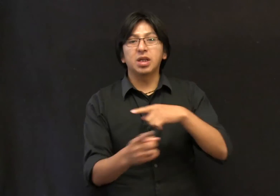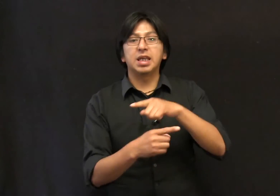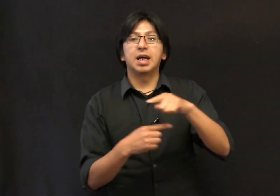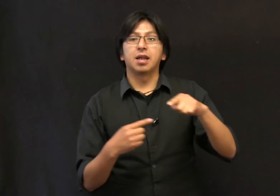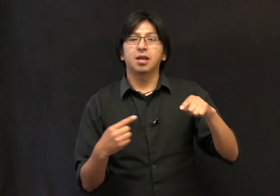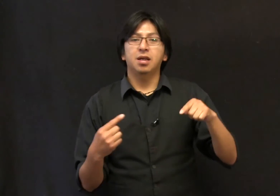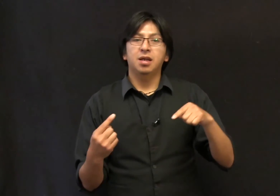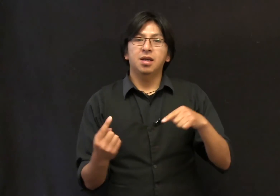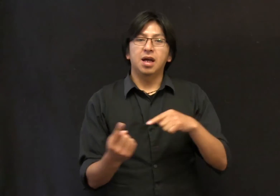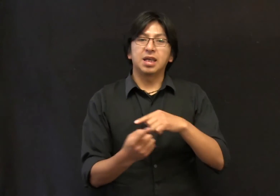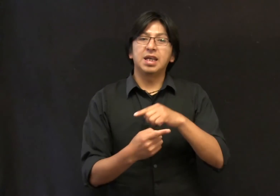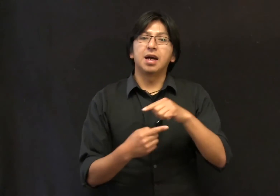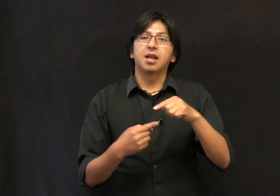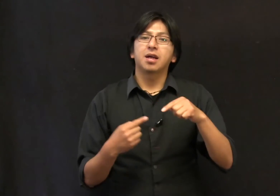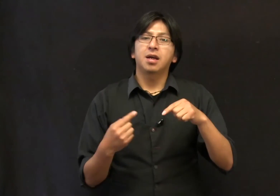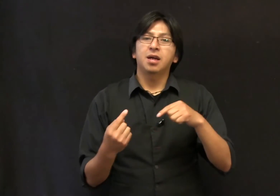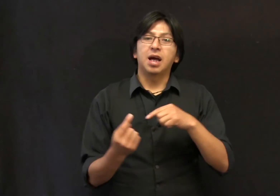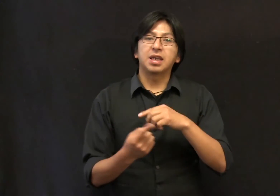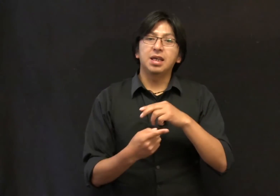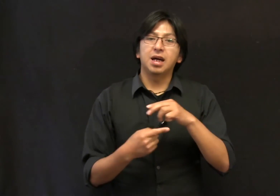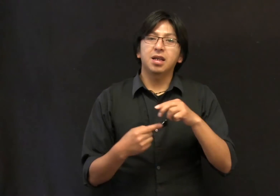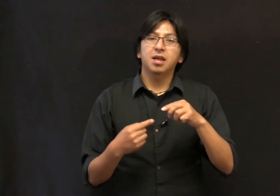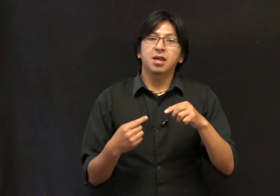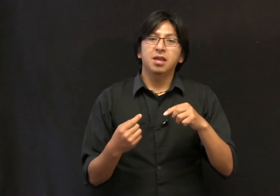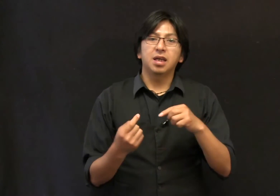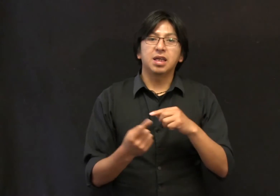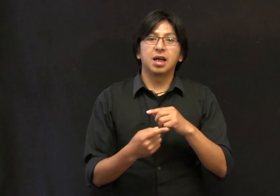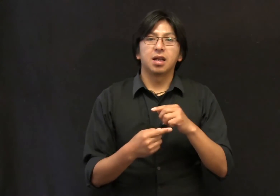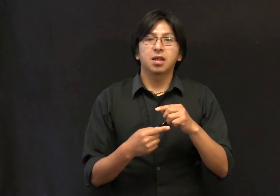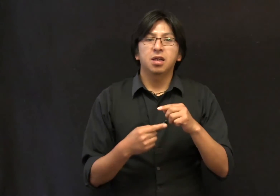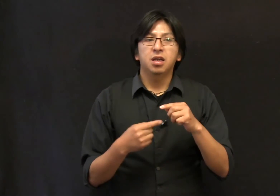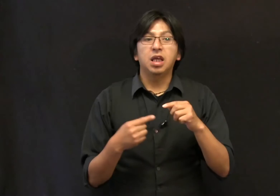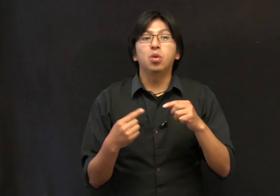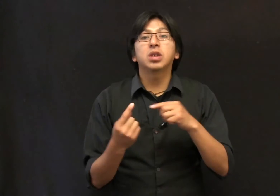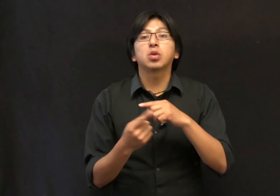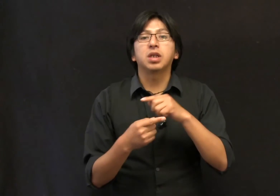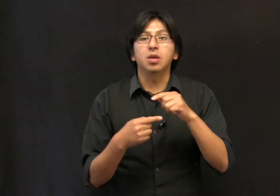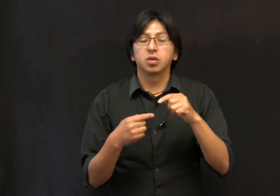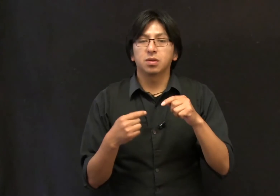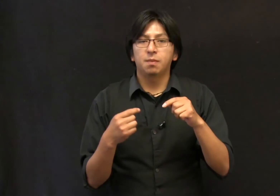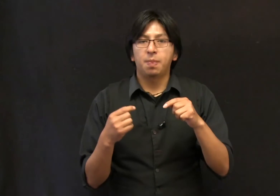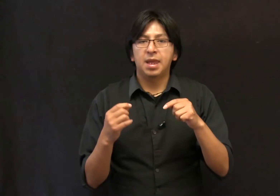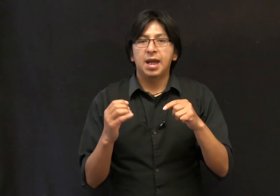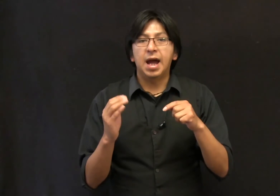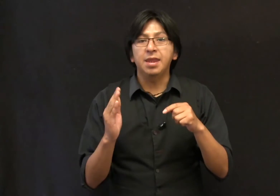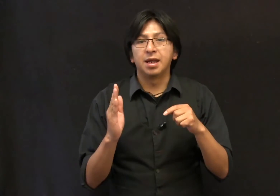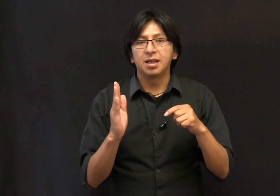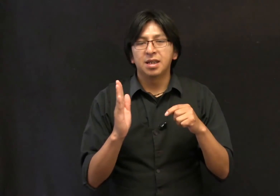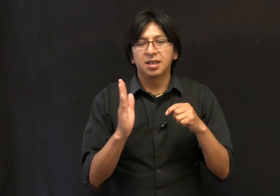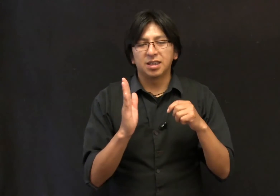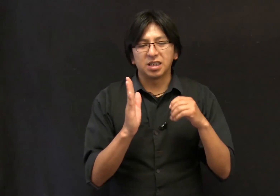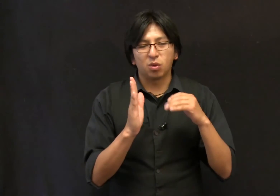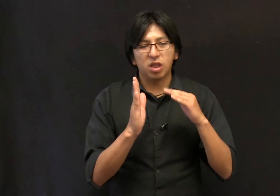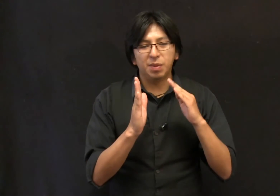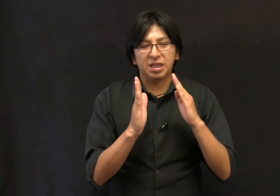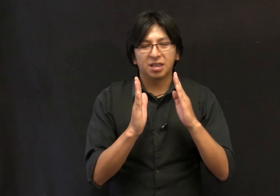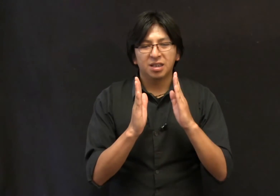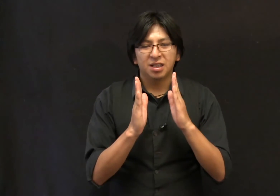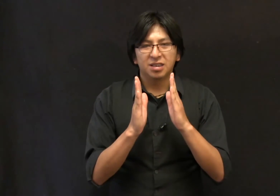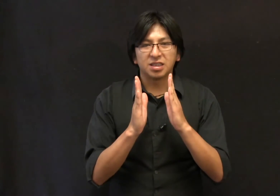a girar, a girar, a girar y a girar. Y en uno de esos giros, Ana se acercó a David, se